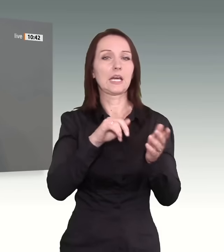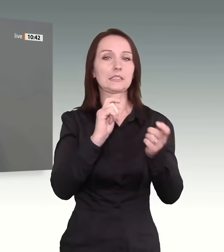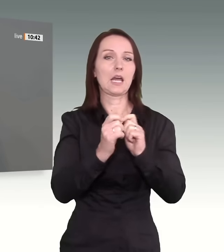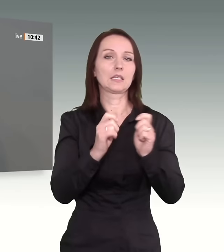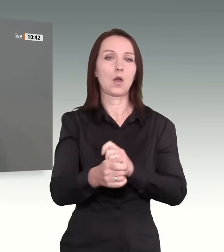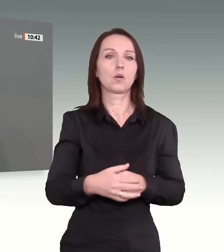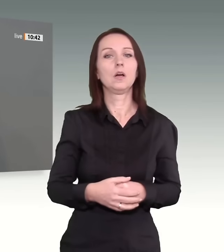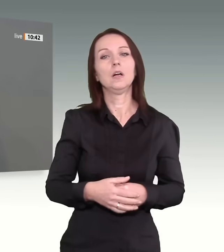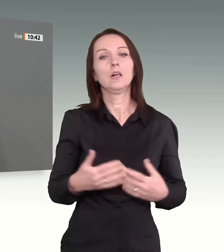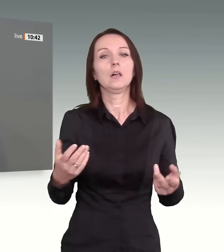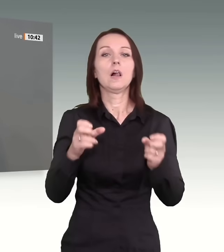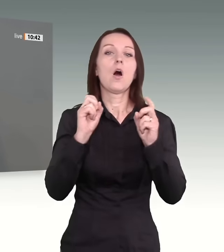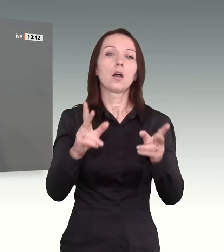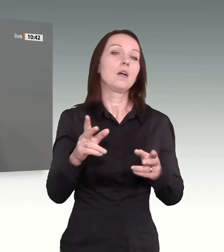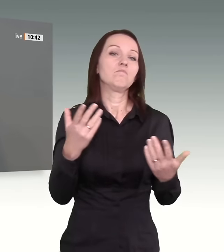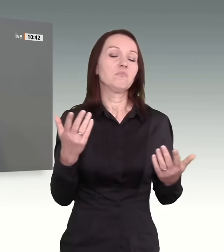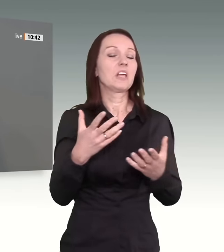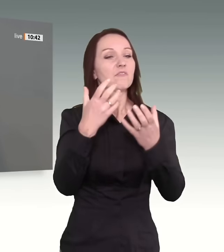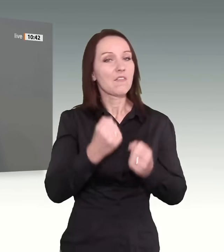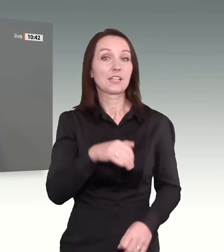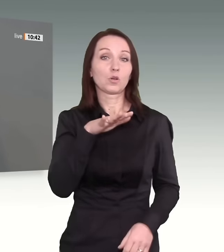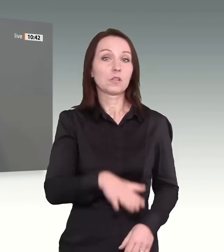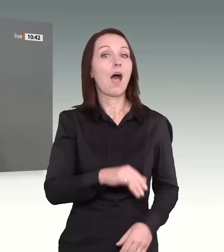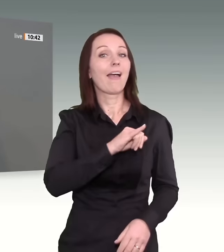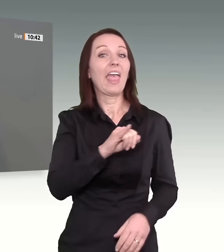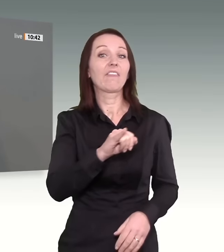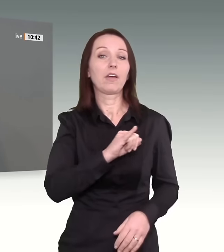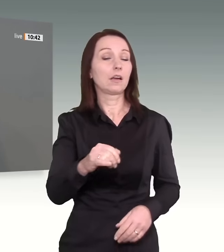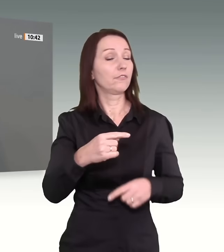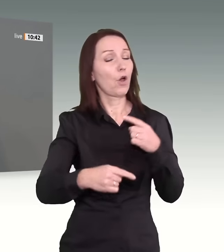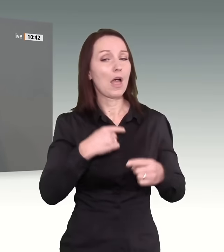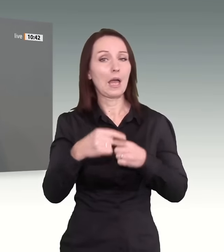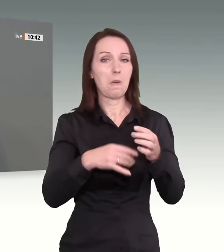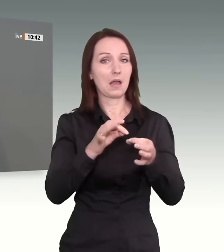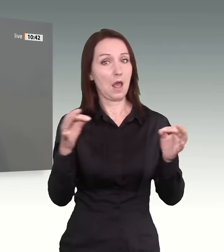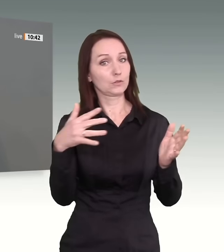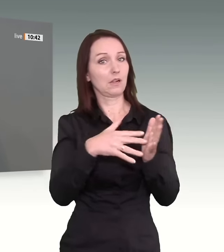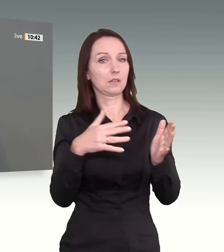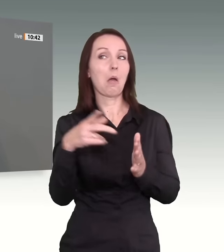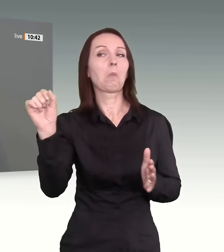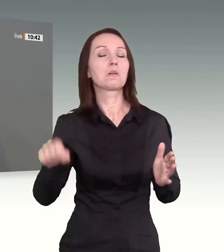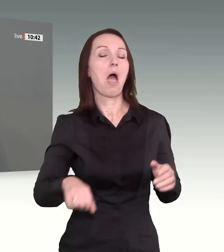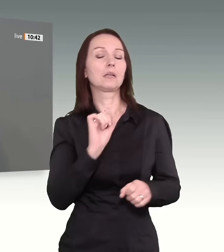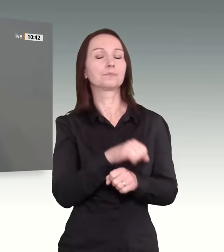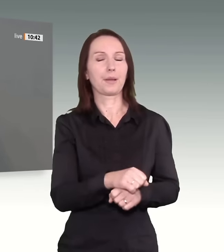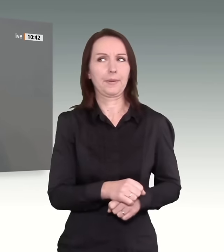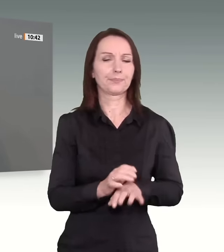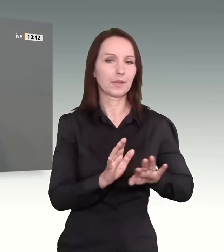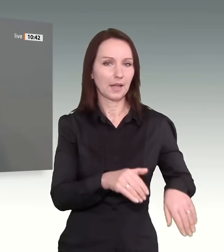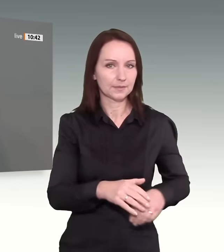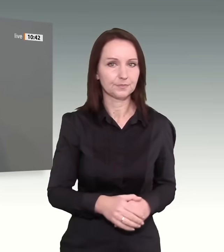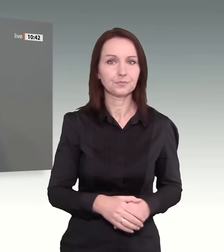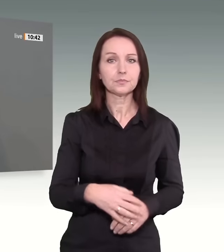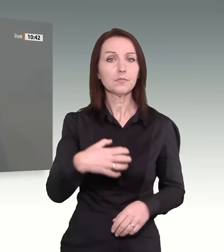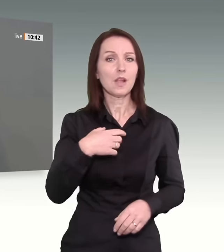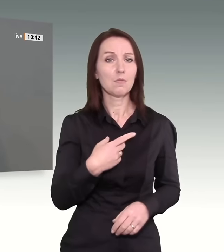die Ewigkeitsklausel in der Verfassung ignorieren, aber das lassen wir mal beiseite. Die komplette Streichung des Bürgergeldes. Zwangsarbeit